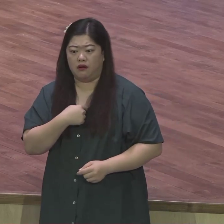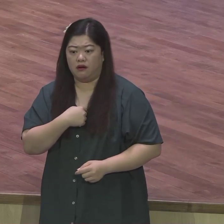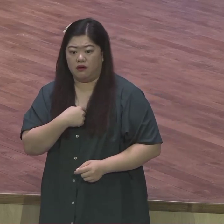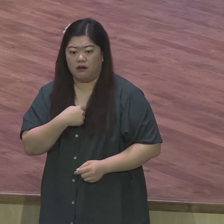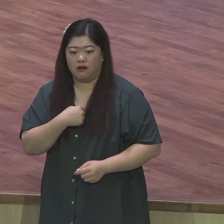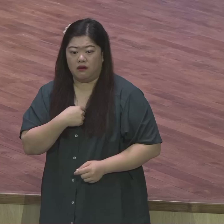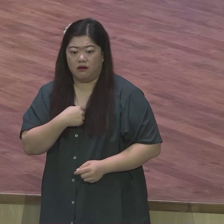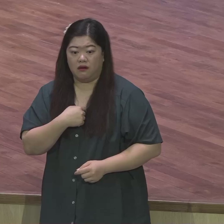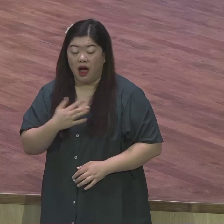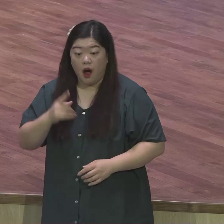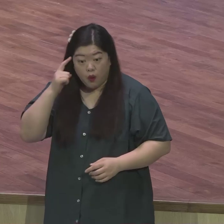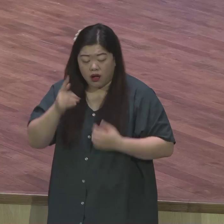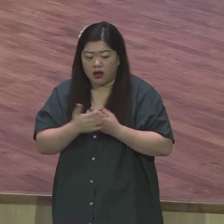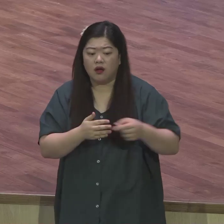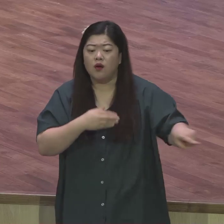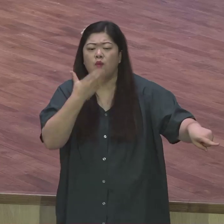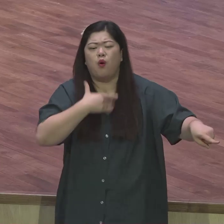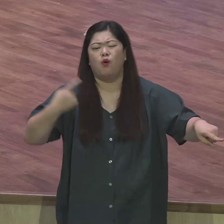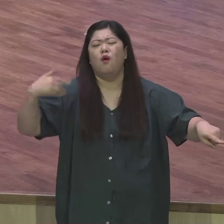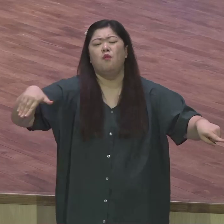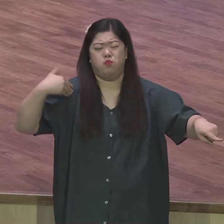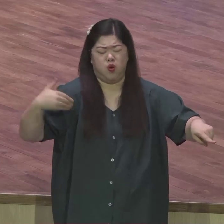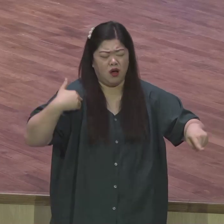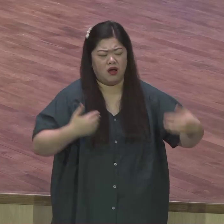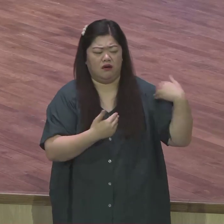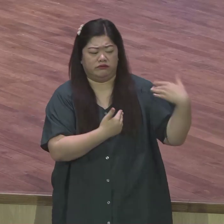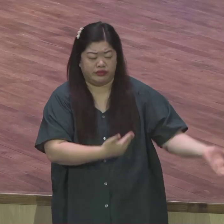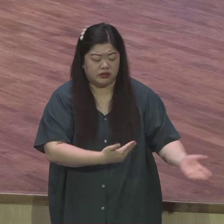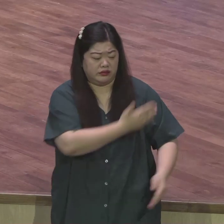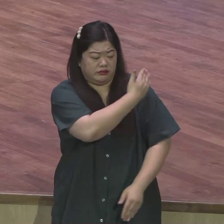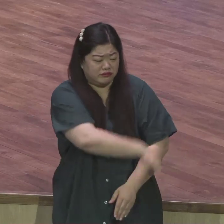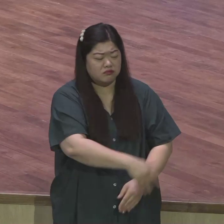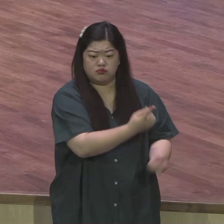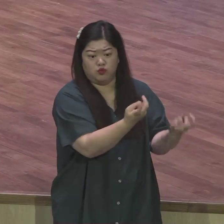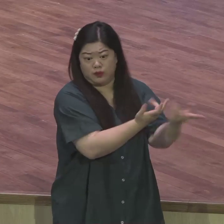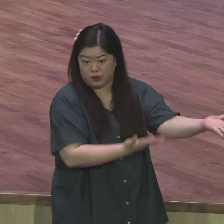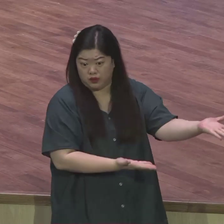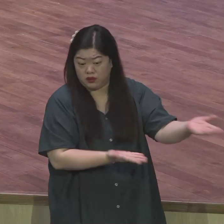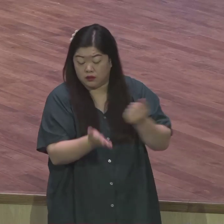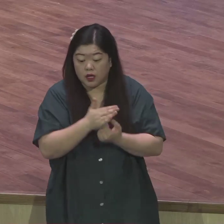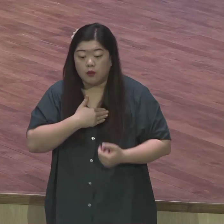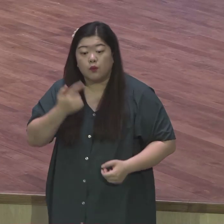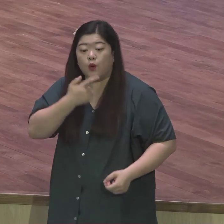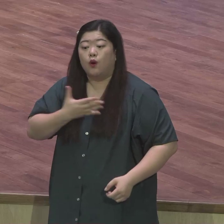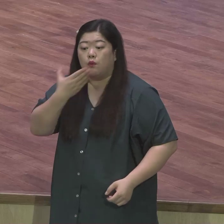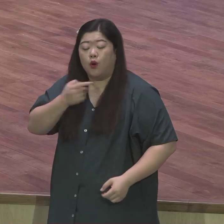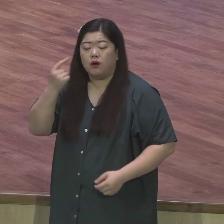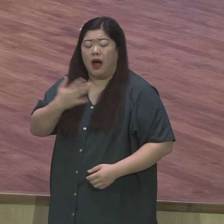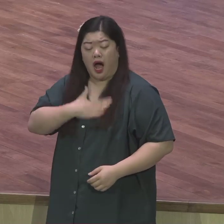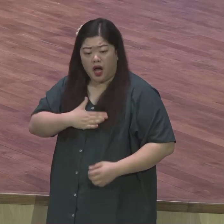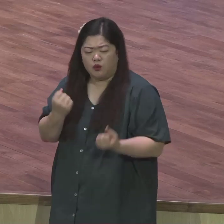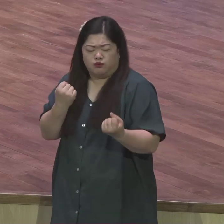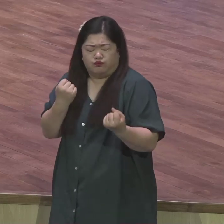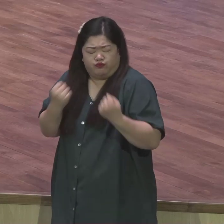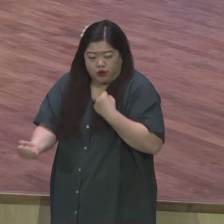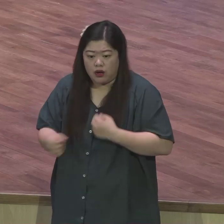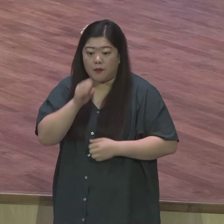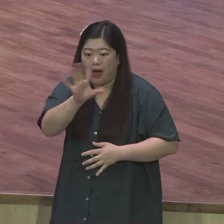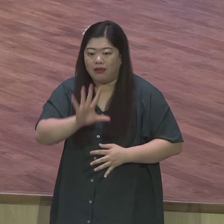저렇게 저 죽어가는 자들 저렇게 멸망길로 가고 있는데 가만 놔두냐 믿든 안 믿든 말을 해야 될 거 아니냐